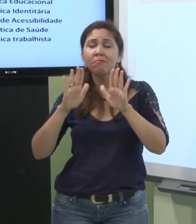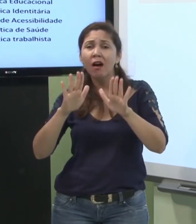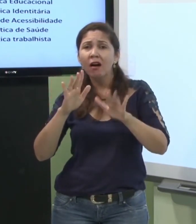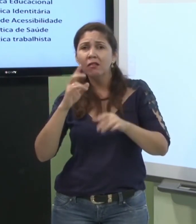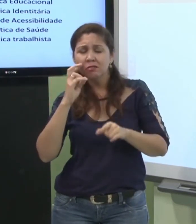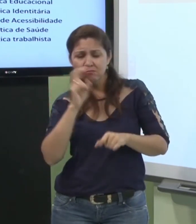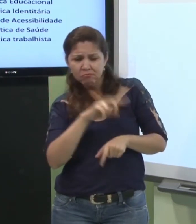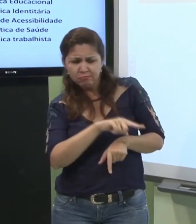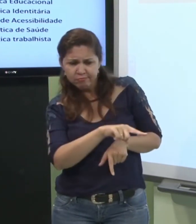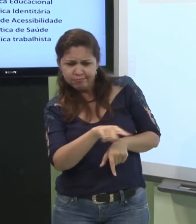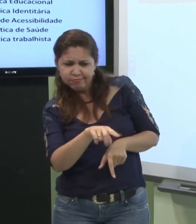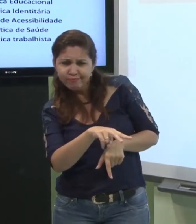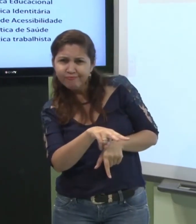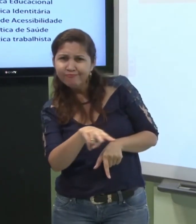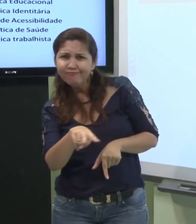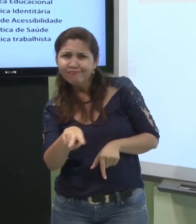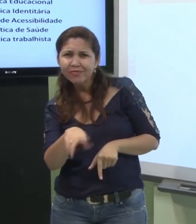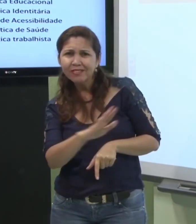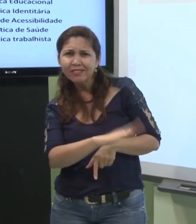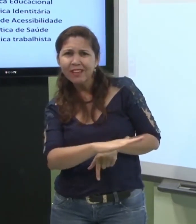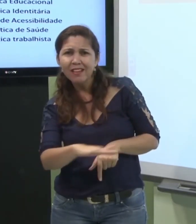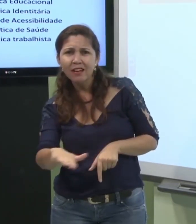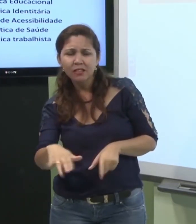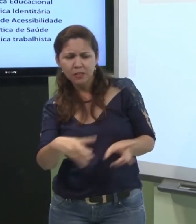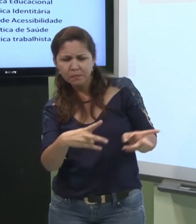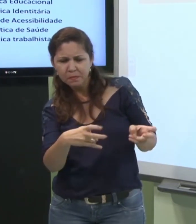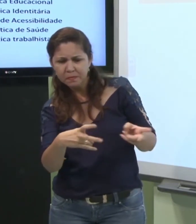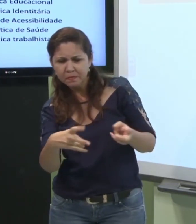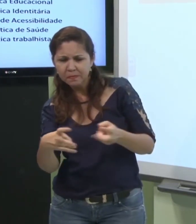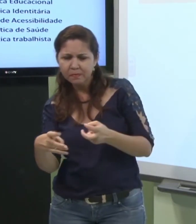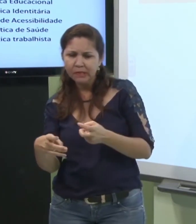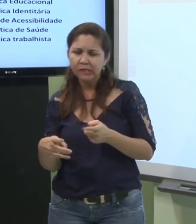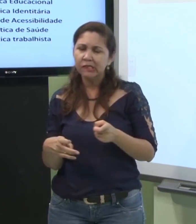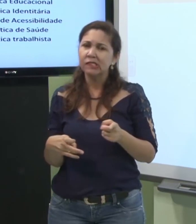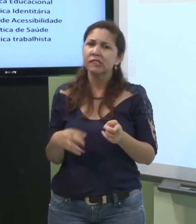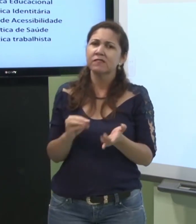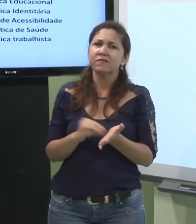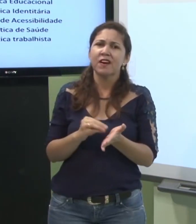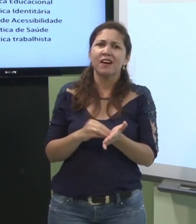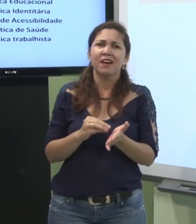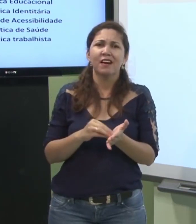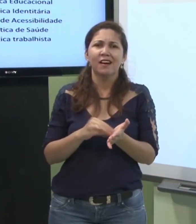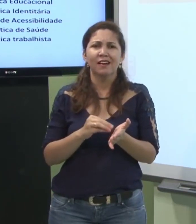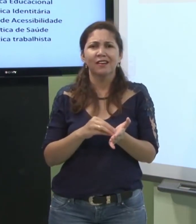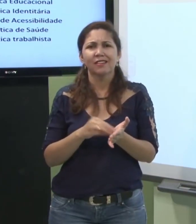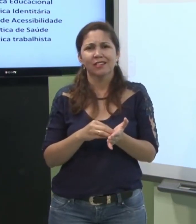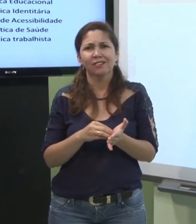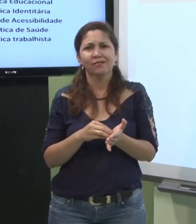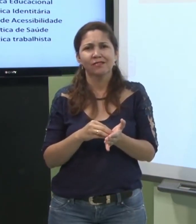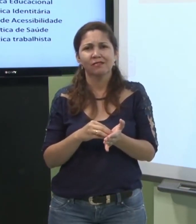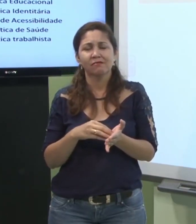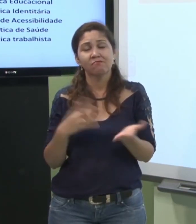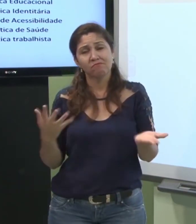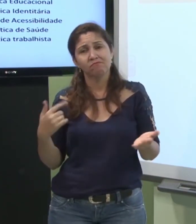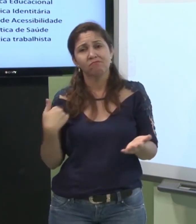o seu desenvolvimento em como se desenvolver em vários aspectos e eles perceberam que as crianças